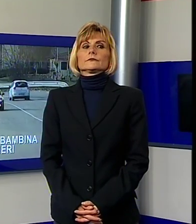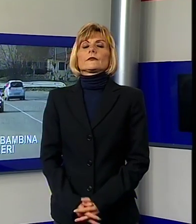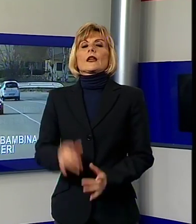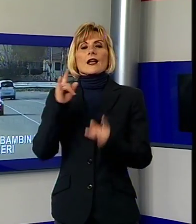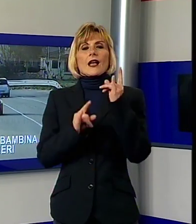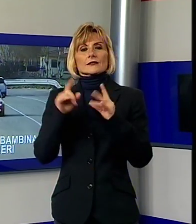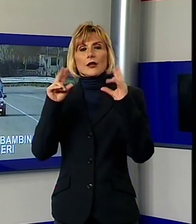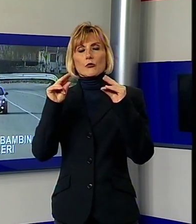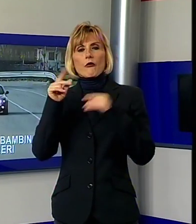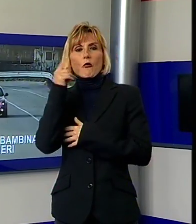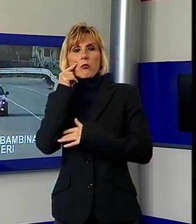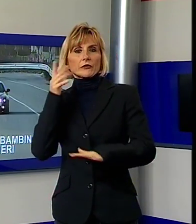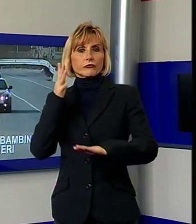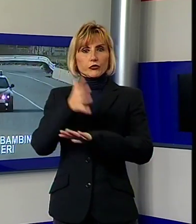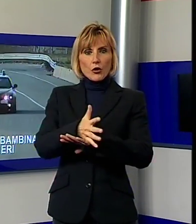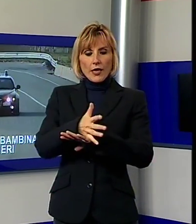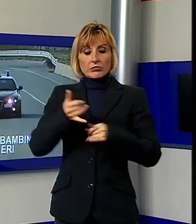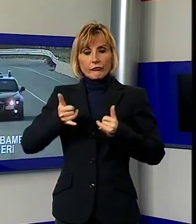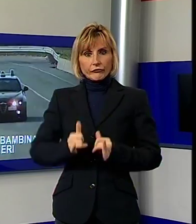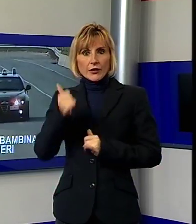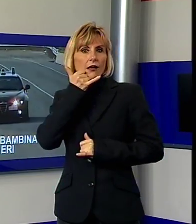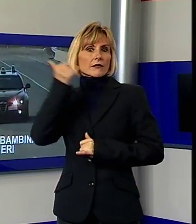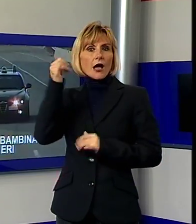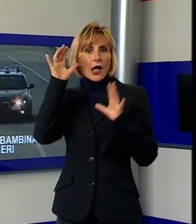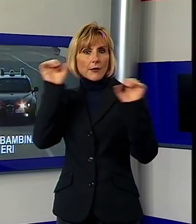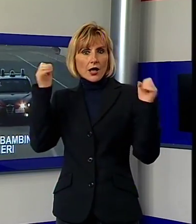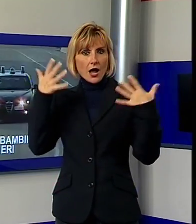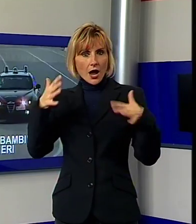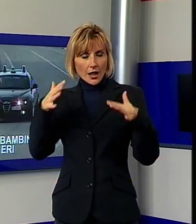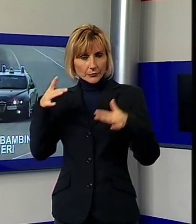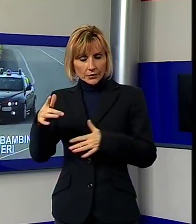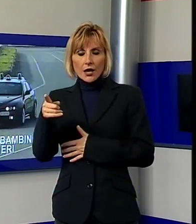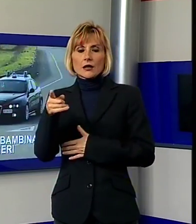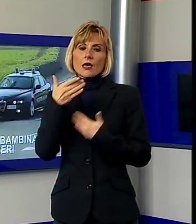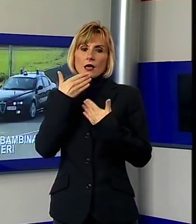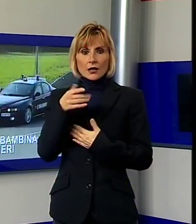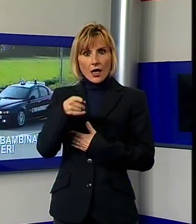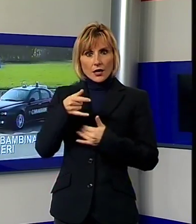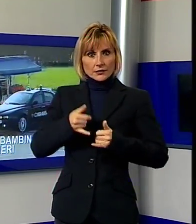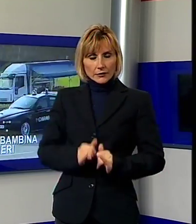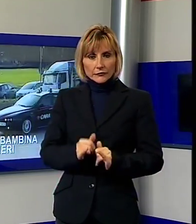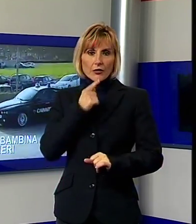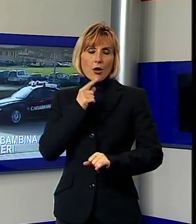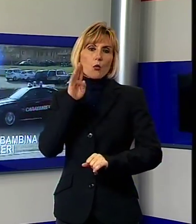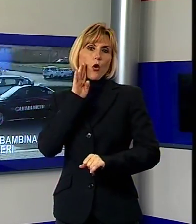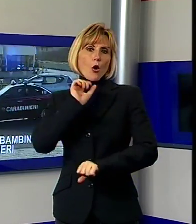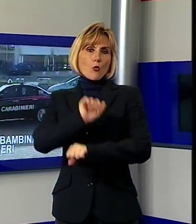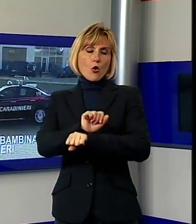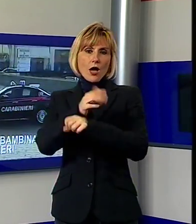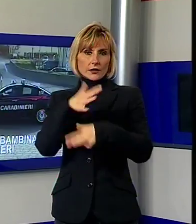Padre violento, bambina chiama i carabinieri, è stata la figlia di 12 anni a permettere l'arresto di un uomo che da tempo usava violenza